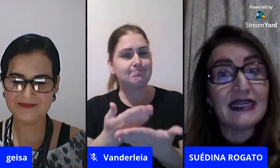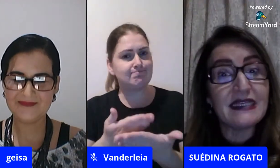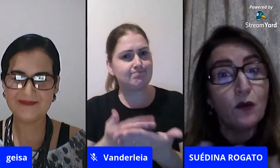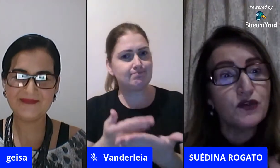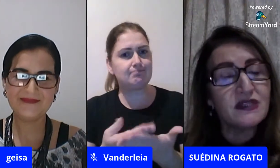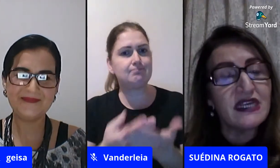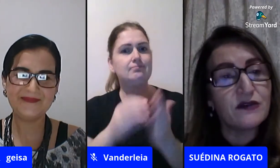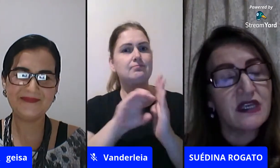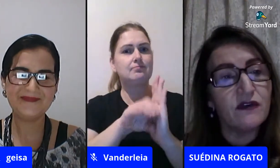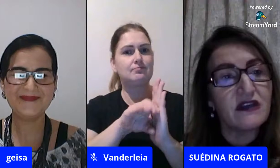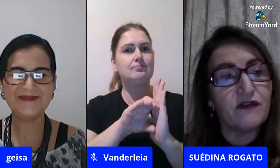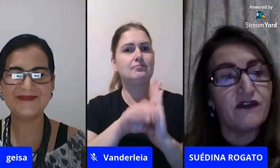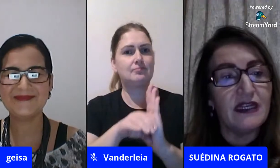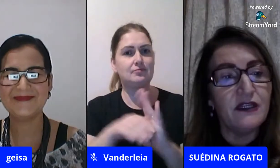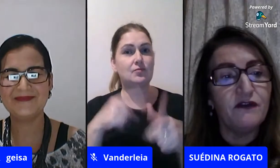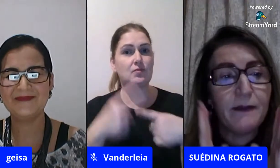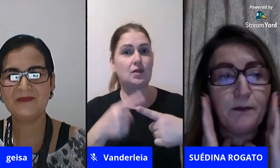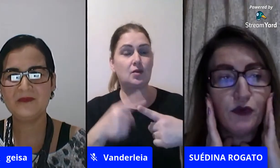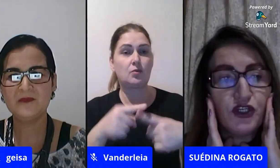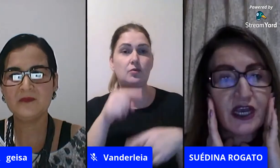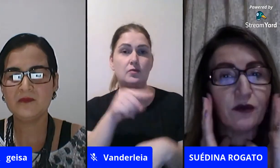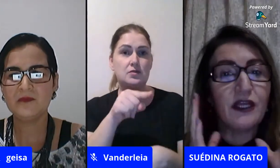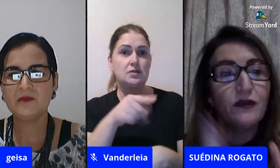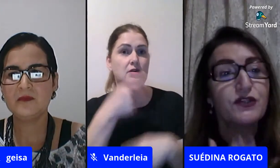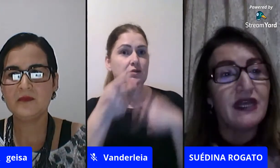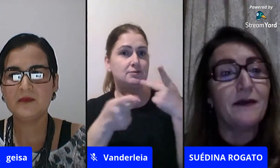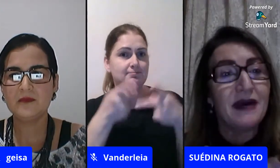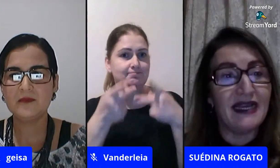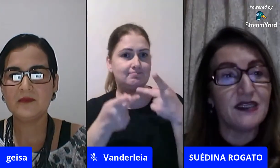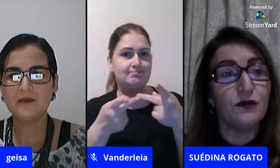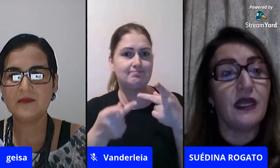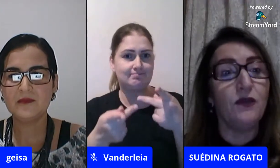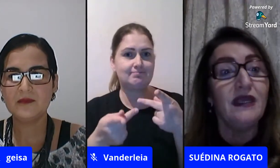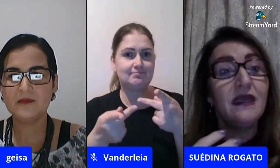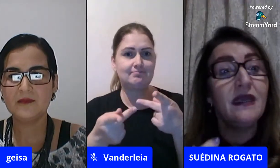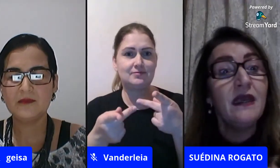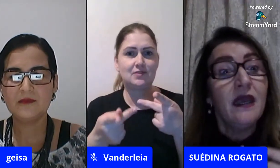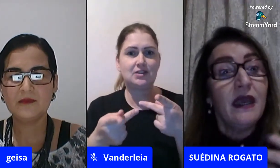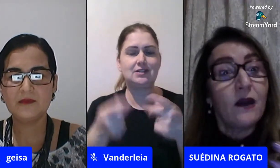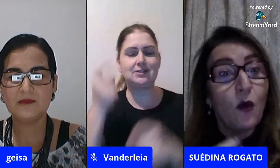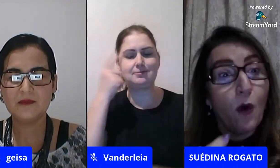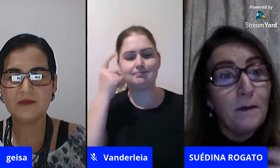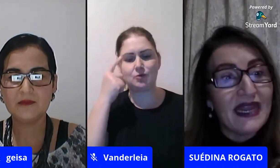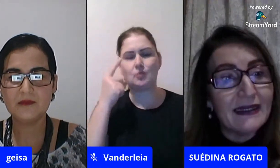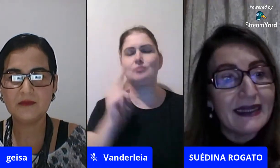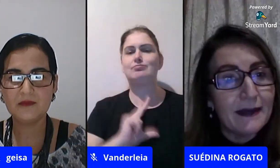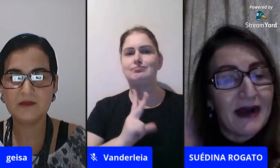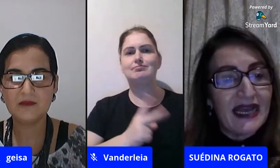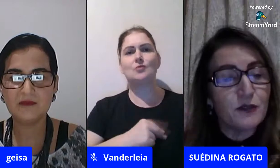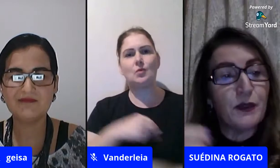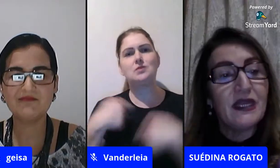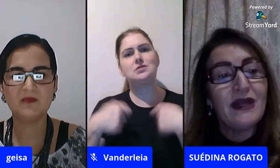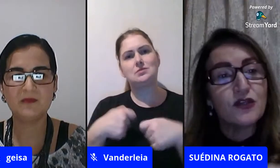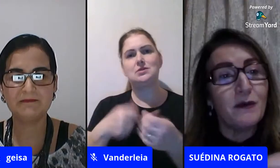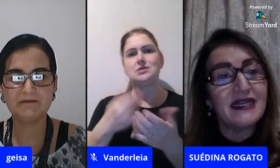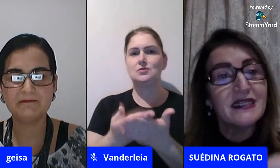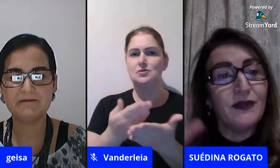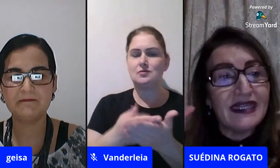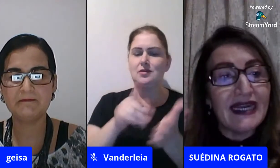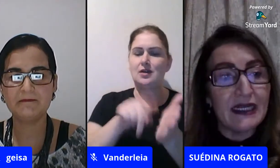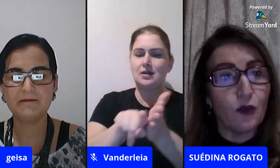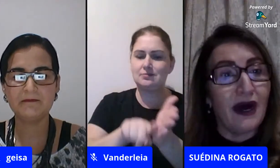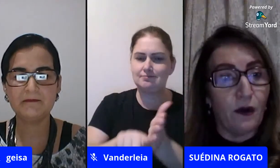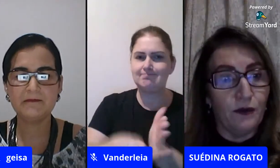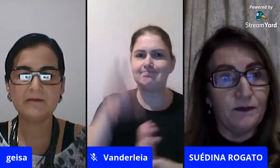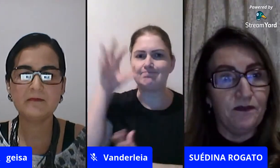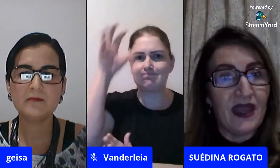porque assim alguns conceitos que você foi falando eu falei puxa eu tenho que estudar mais eu tenho que compreender mais porque não é só uma